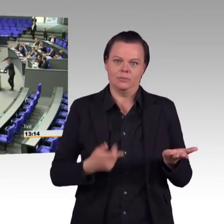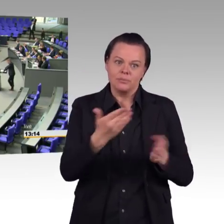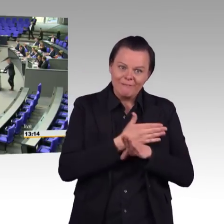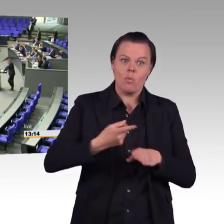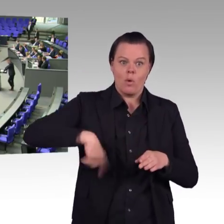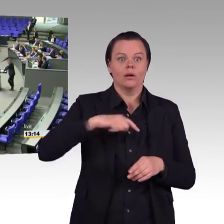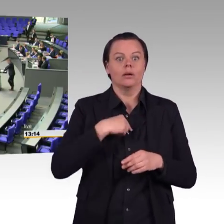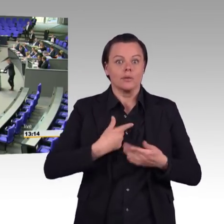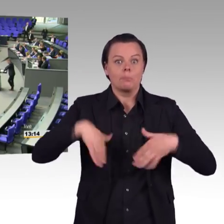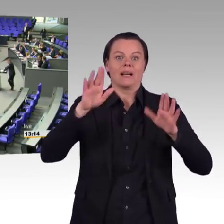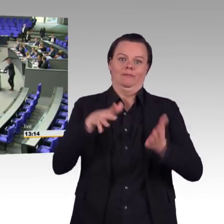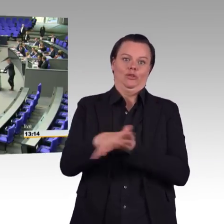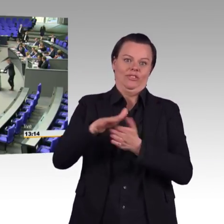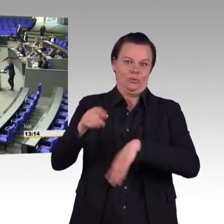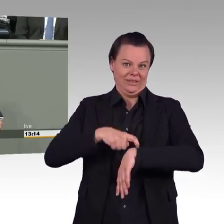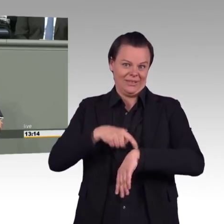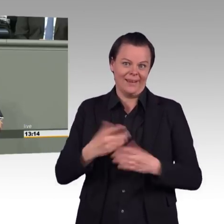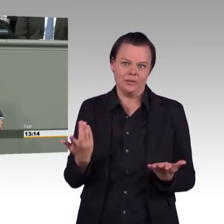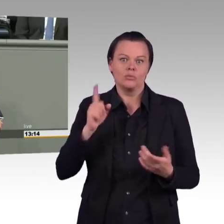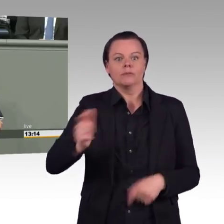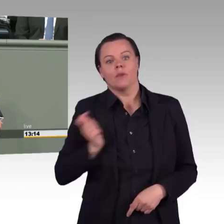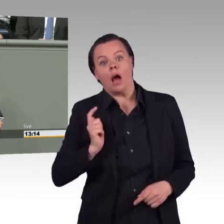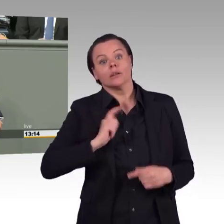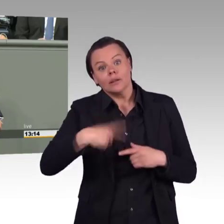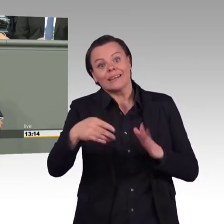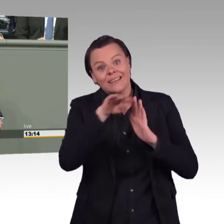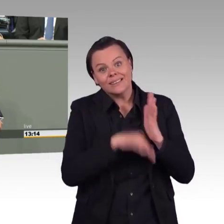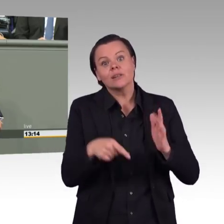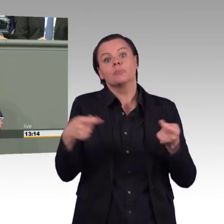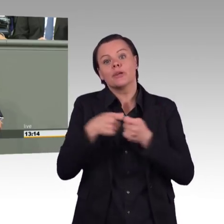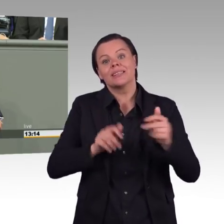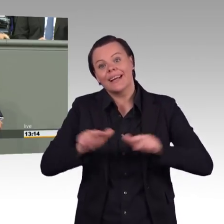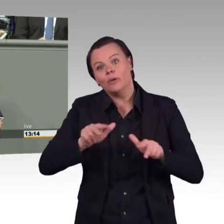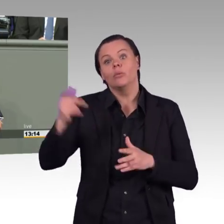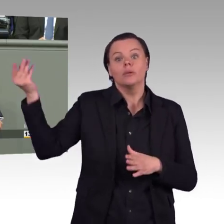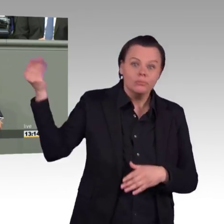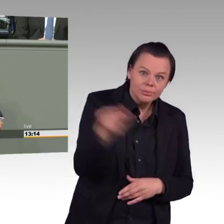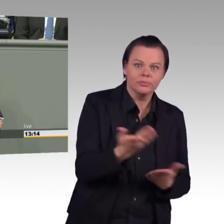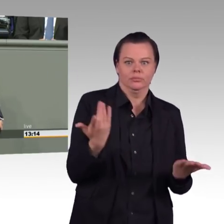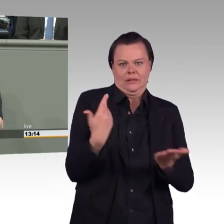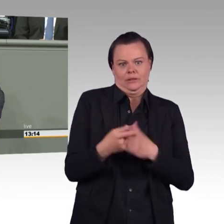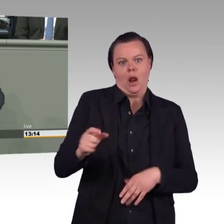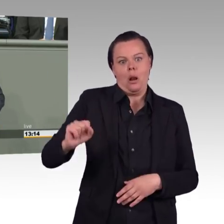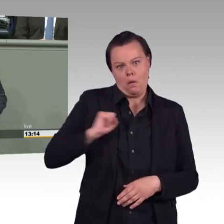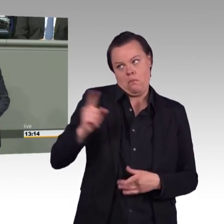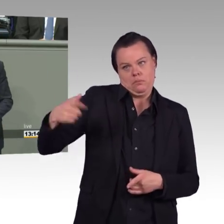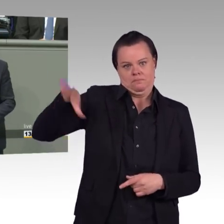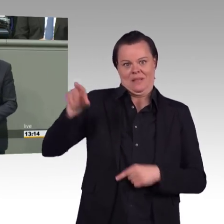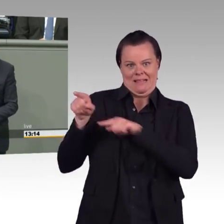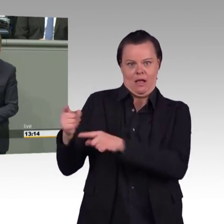sogenannten Erneuerbaren kein Industriestaat mit Strom zu versorgen ist. Sie veranschaulichen nämlich die Schwankungen der Stromproduktion und nur vom Januar dieses